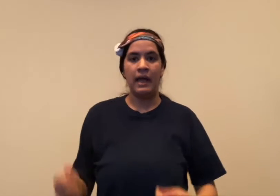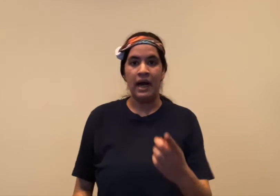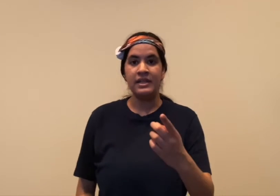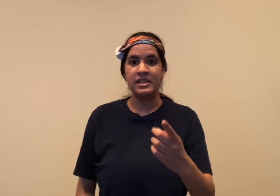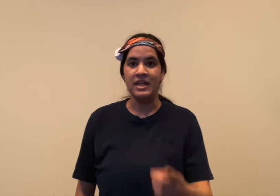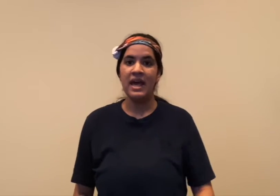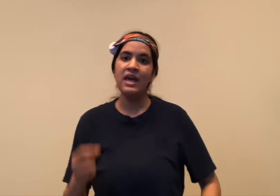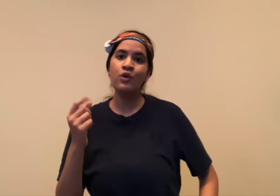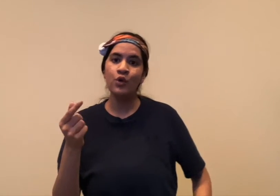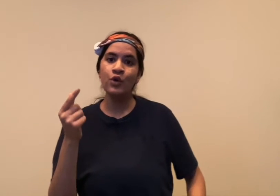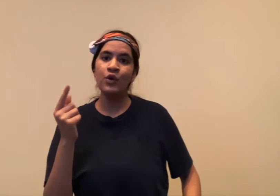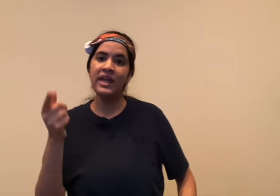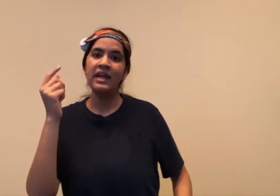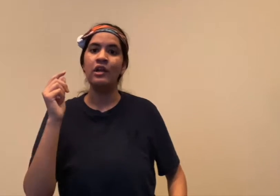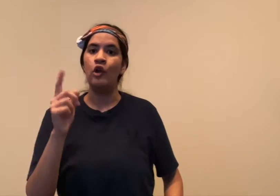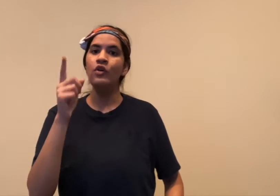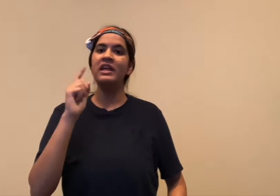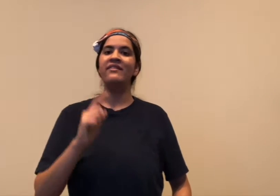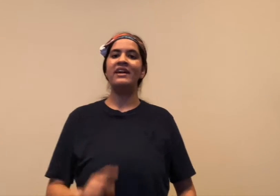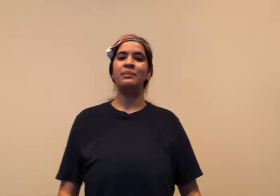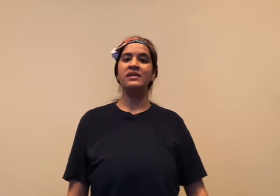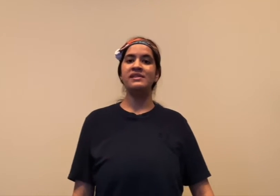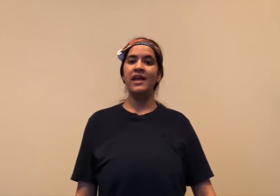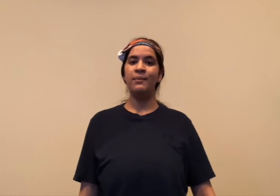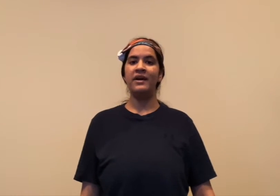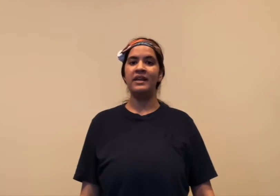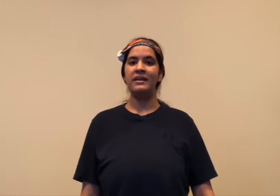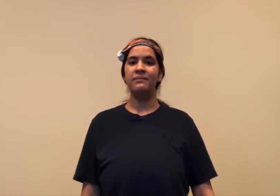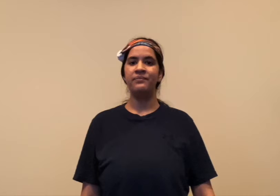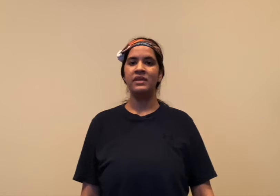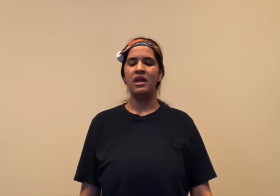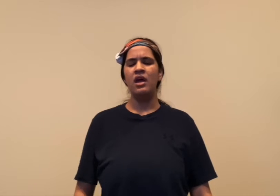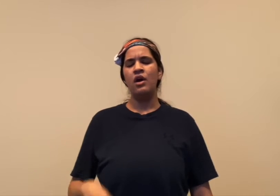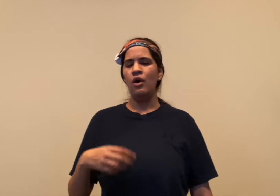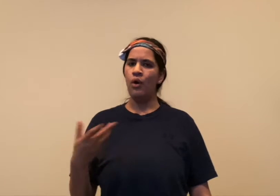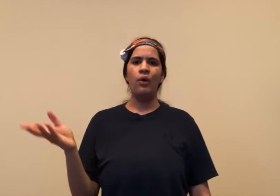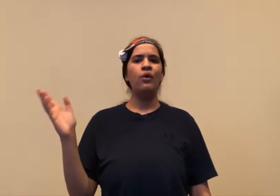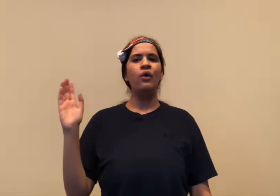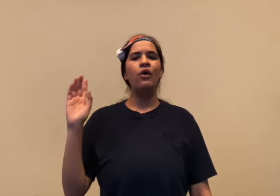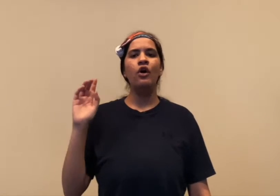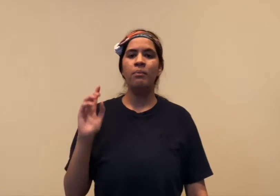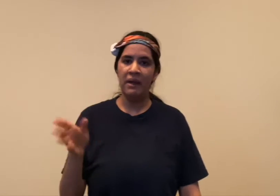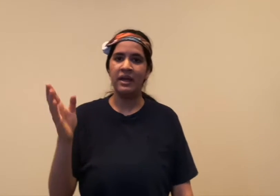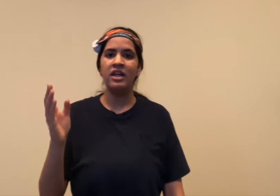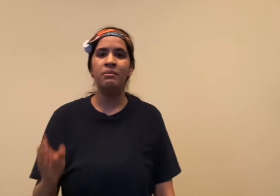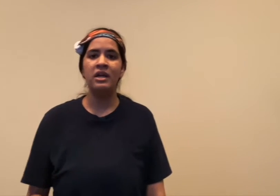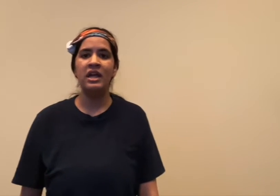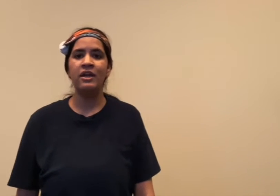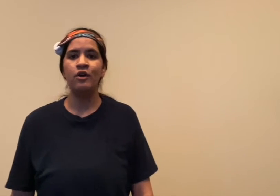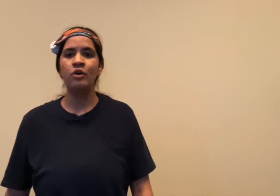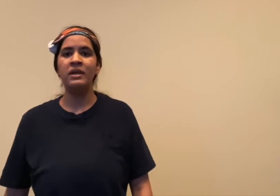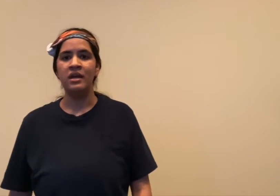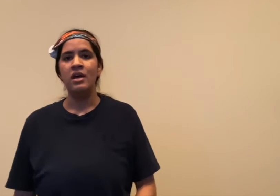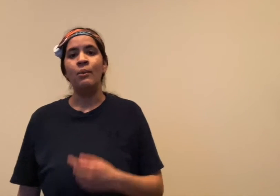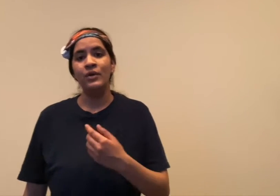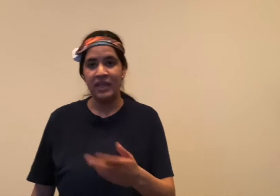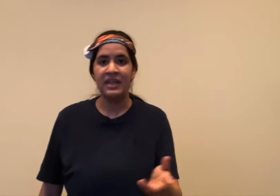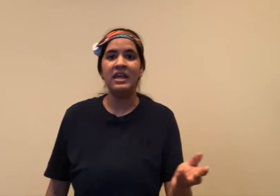गाजर है कुरकुरी, लोकी वैटमिन से भरी ओ, पैंगन बिंडी गोबी, वो देंगी